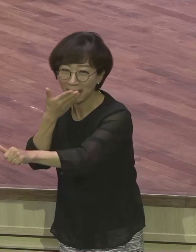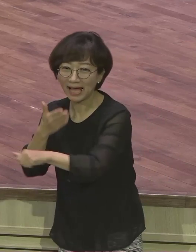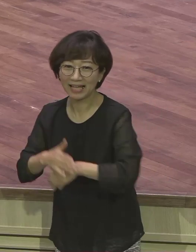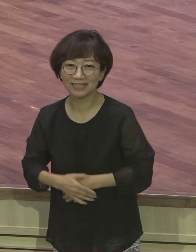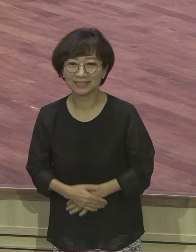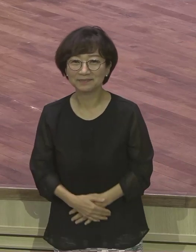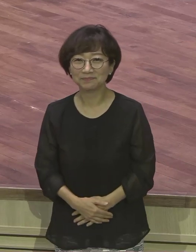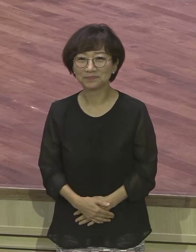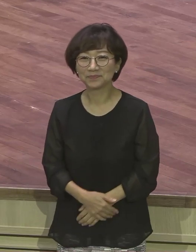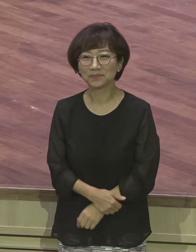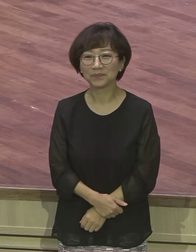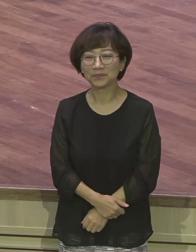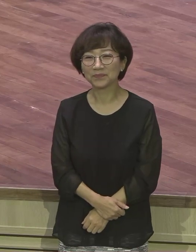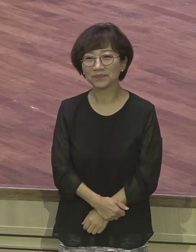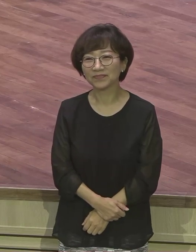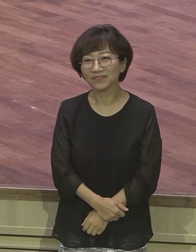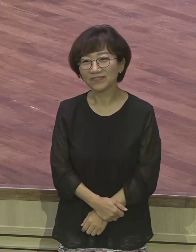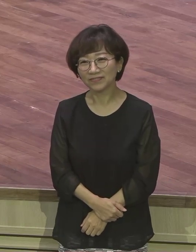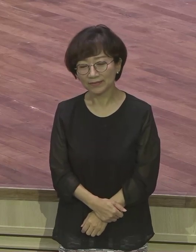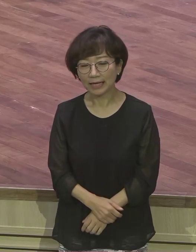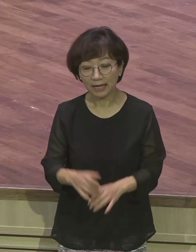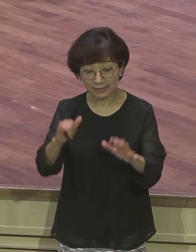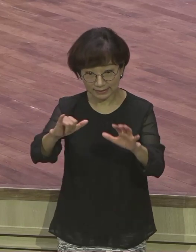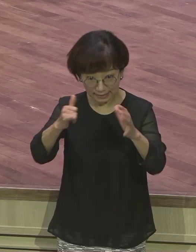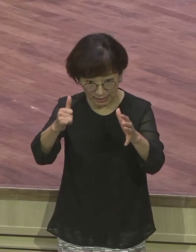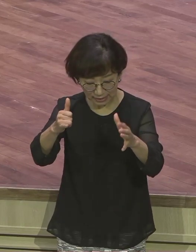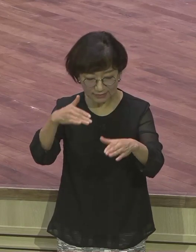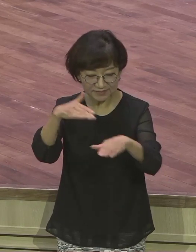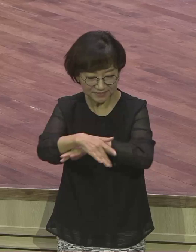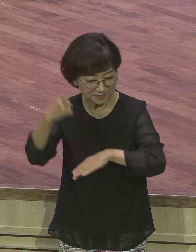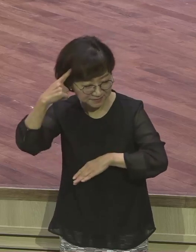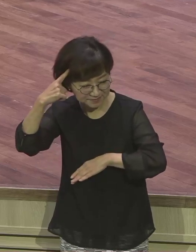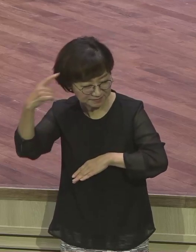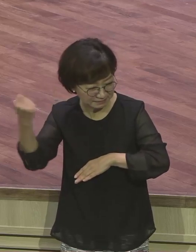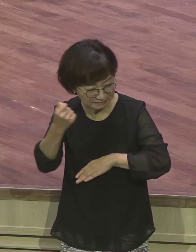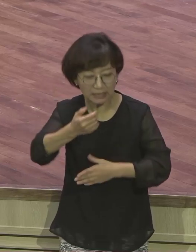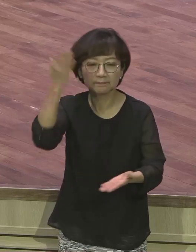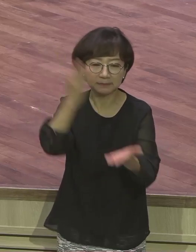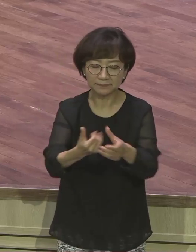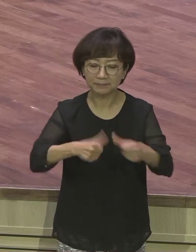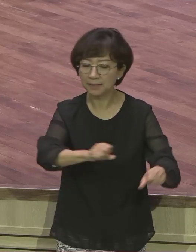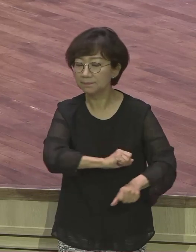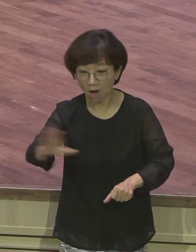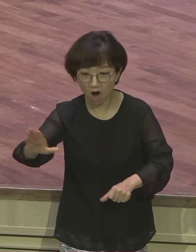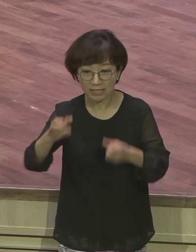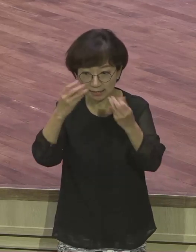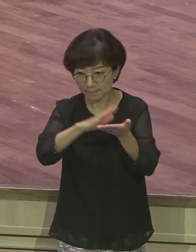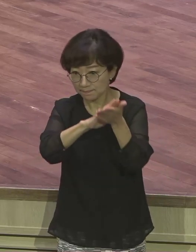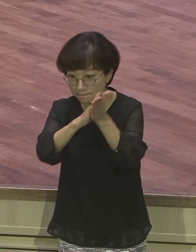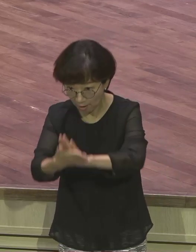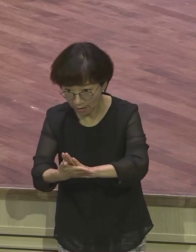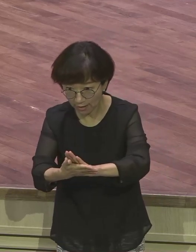그래서 여러분 세상의 틀을 바꾸는 변화의 주도자들 다 되시기를 증오로 축복합니다 결론입니다